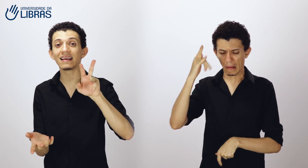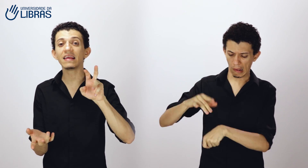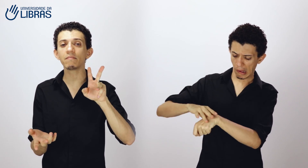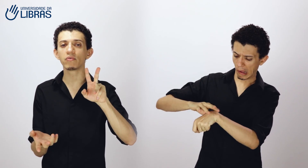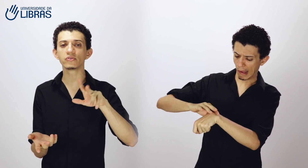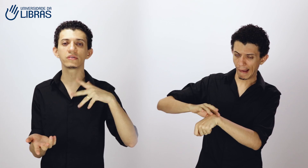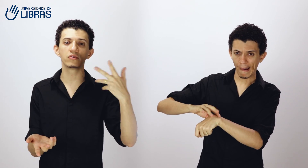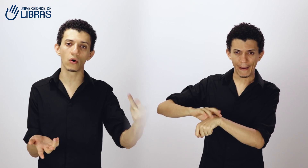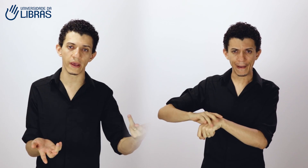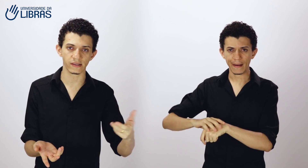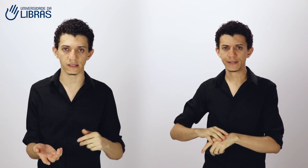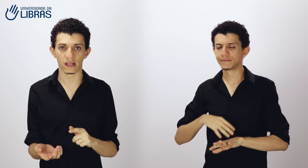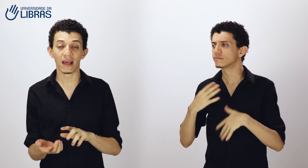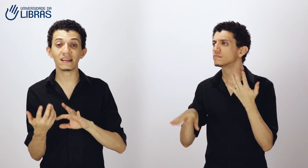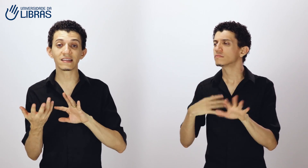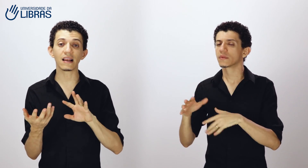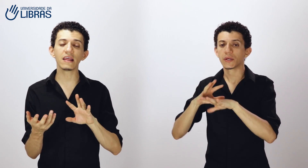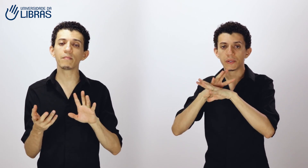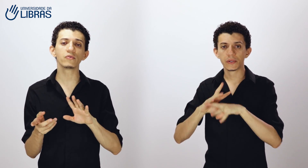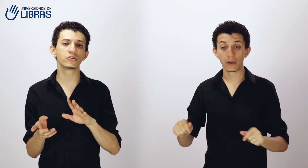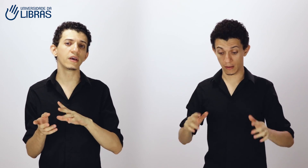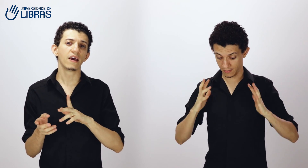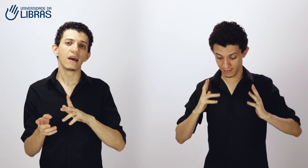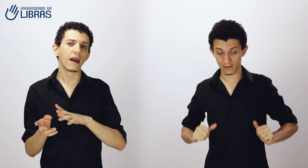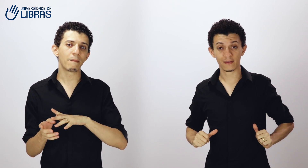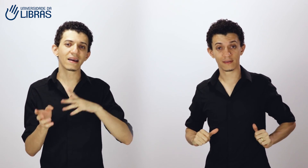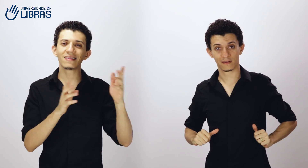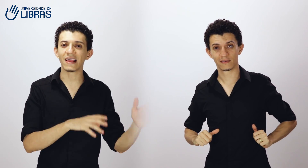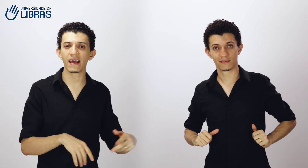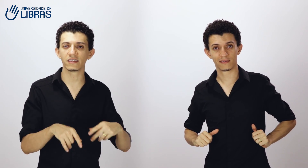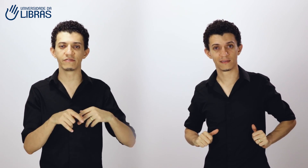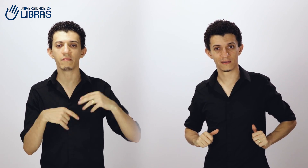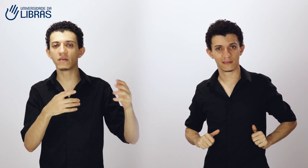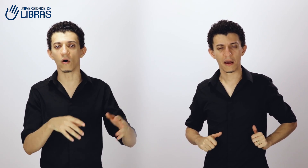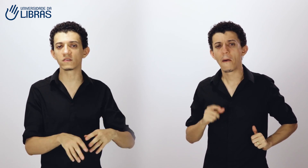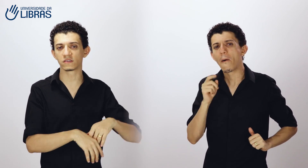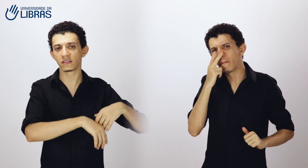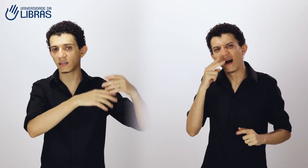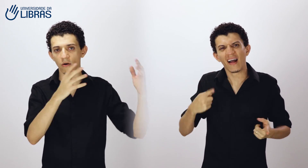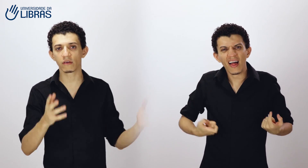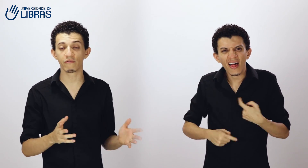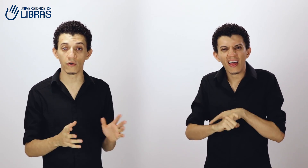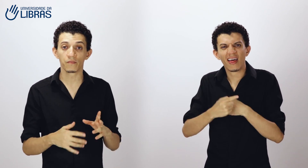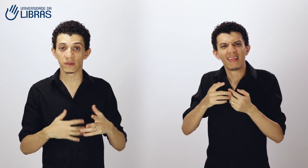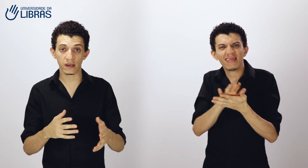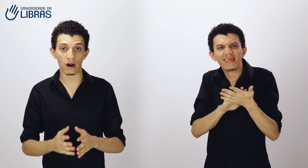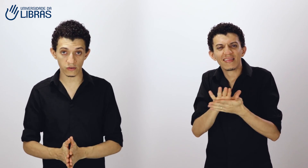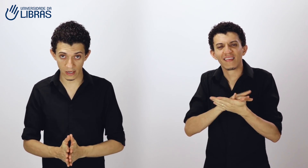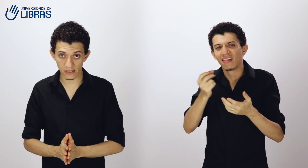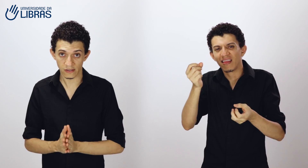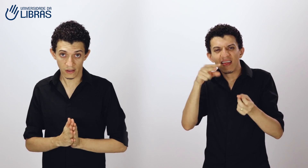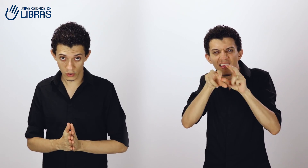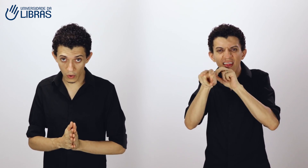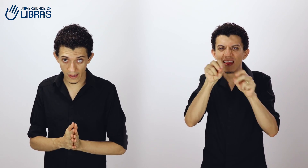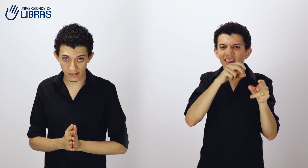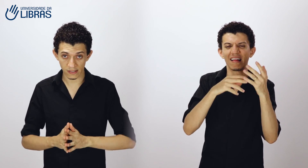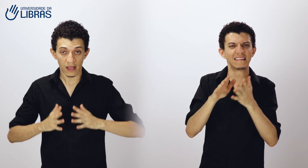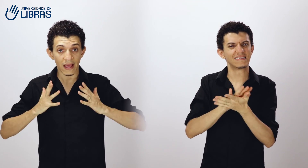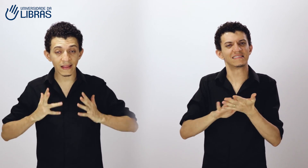limpo de doenças. Ele está limpo de bactérias, verminosas, seja lá o que for que causa as doenças. Ele